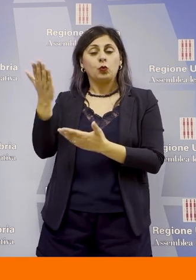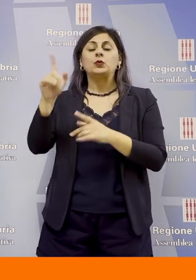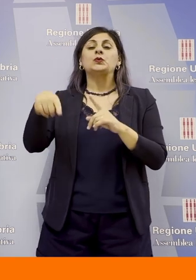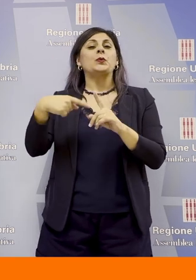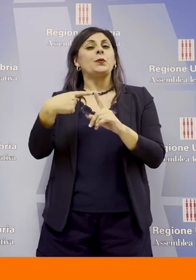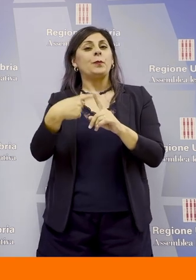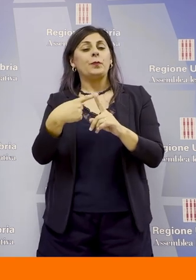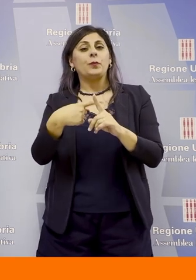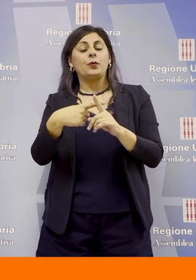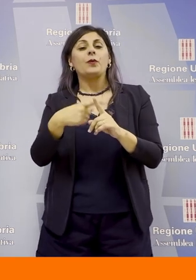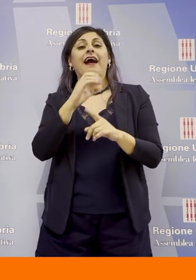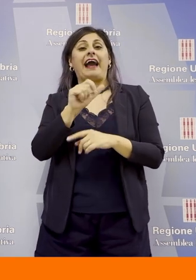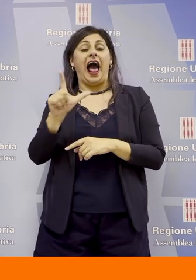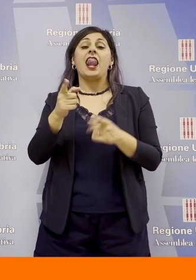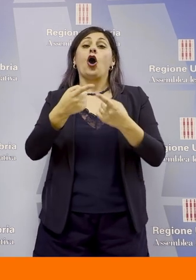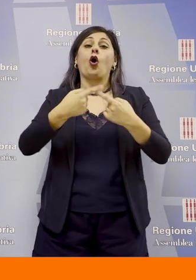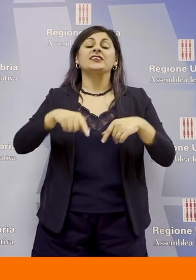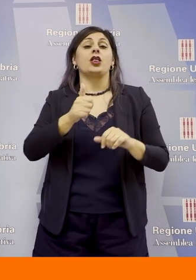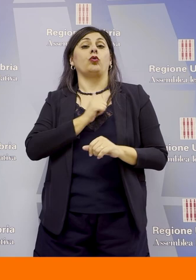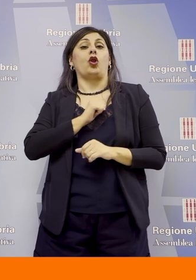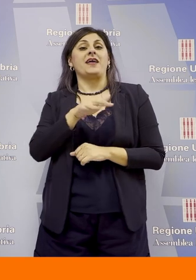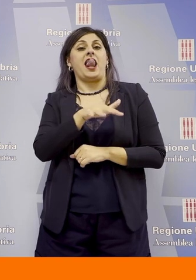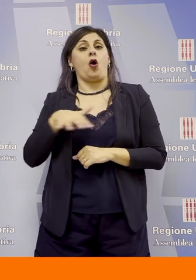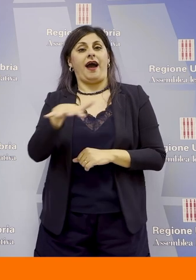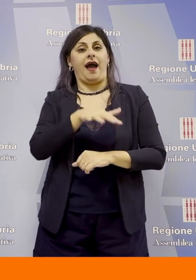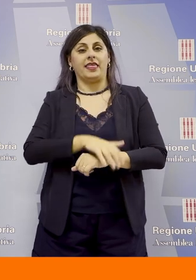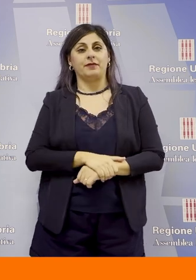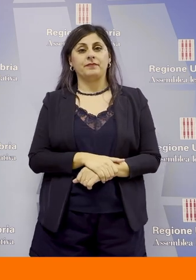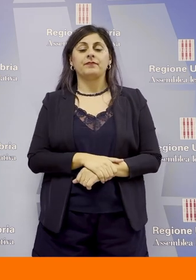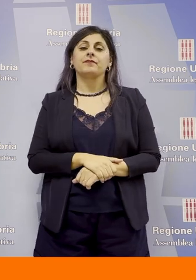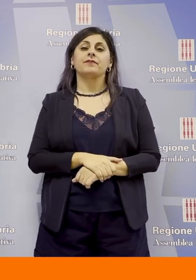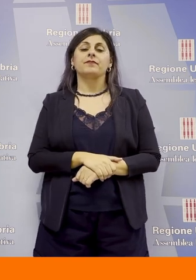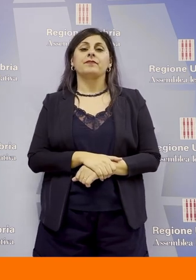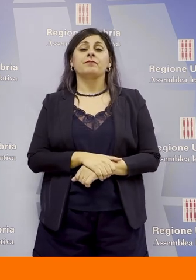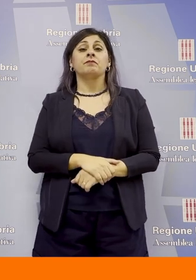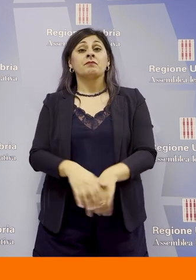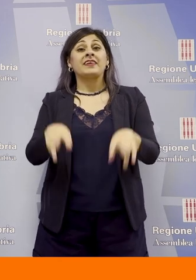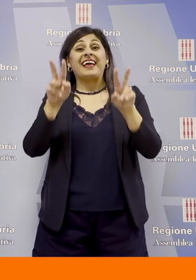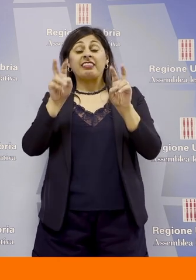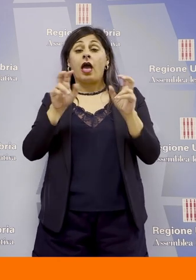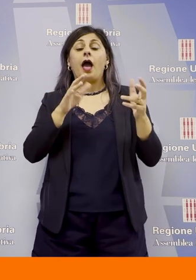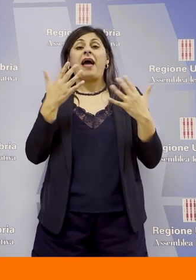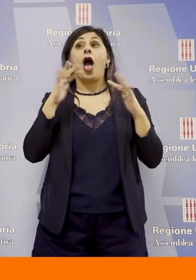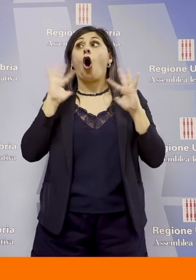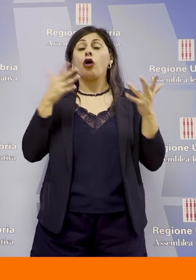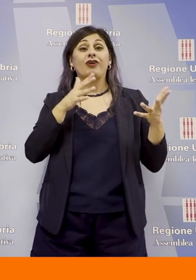il CAL, il Consiglio delle Autonomie Locali. Il tema della transizione ecologica va